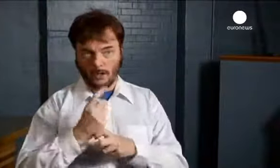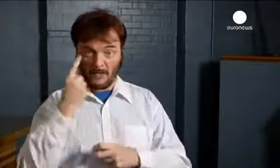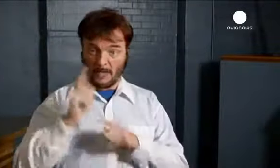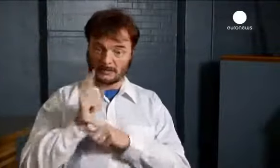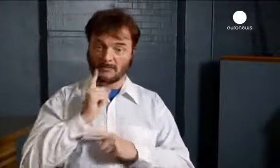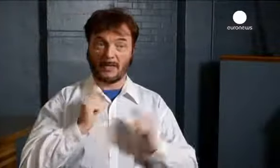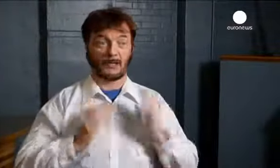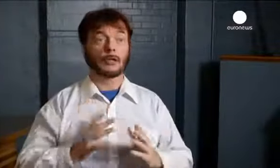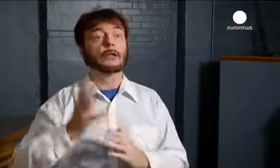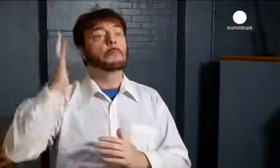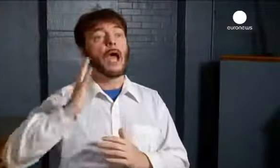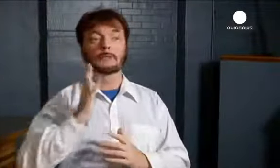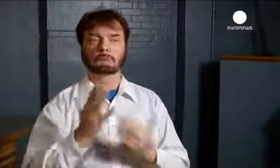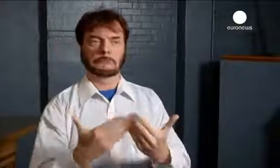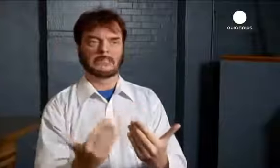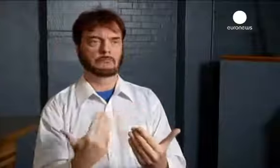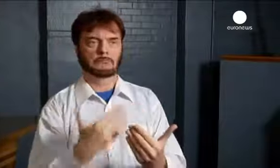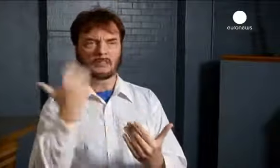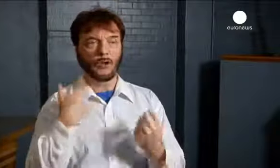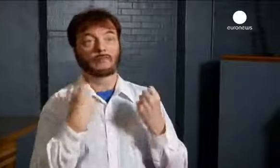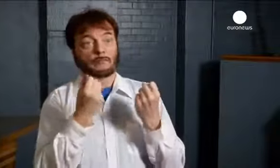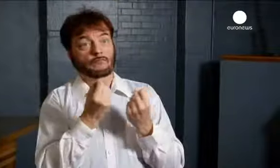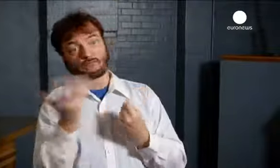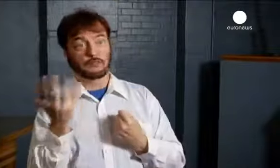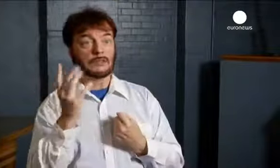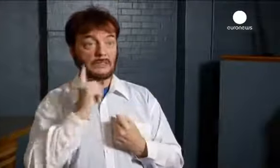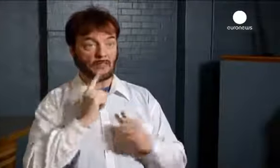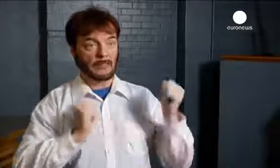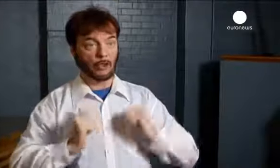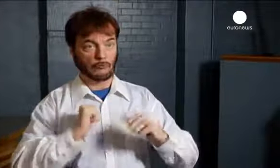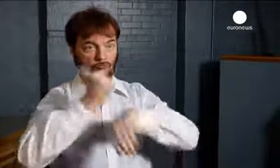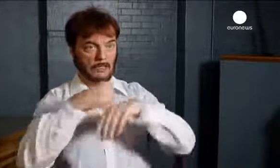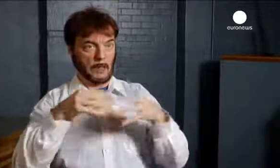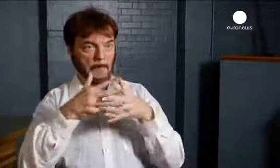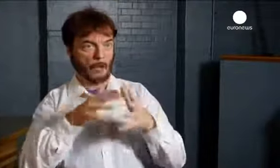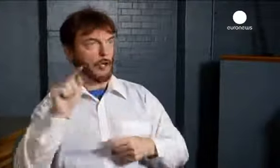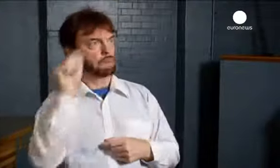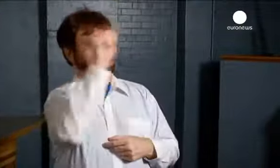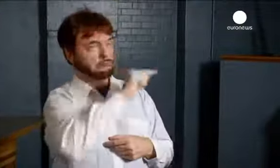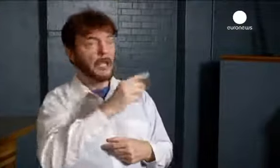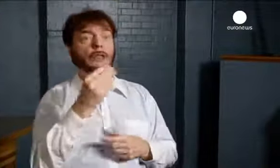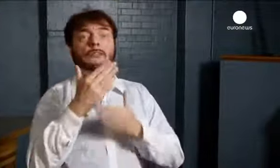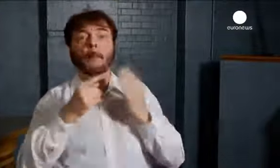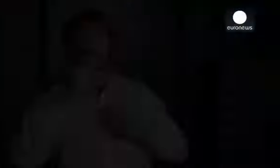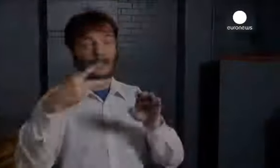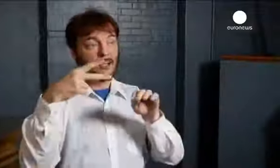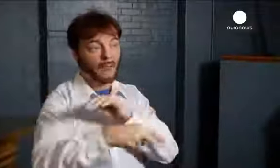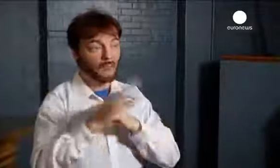É muito difícil para um ator surdo. Antes era mais fácil. Havia várias companhias de teatro de surdos. Mais do que agora,